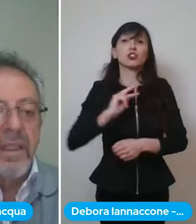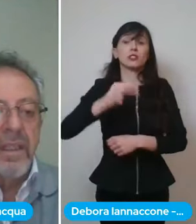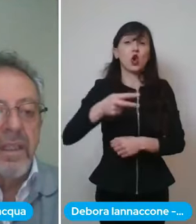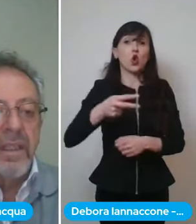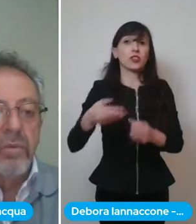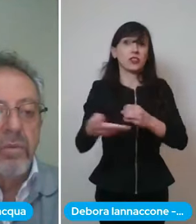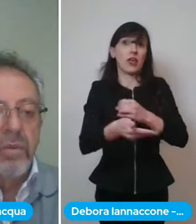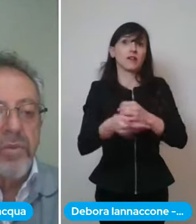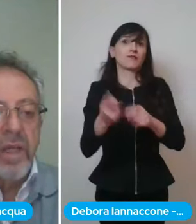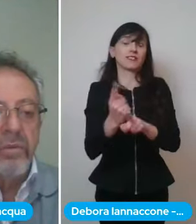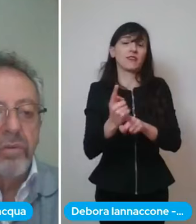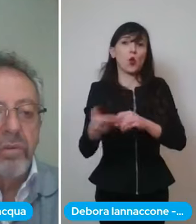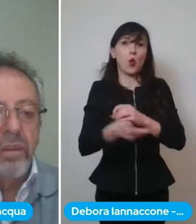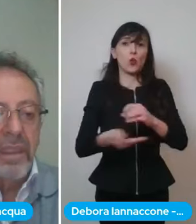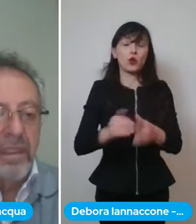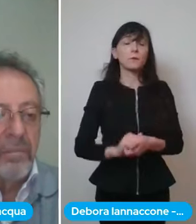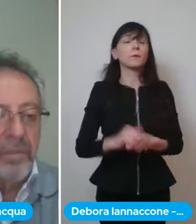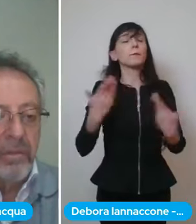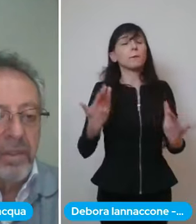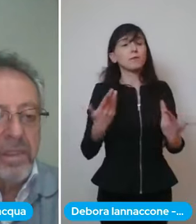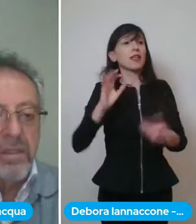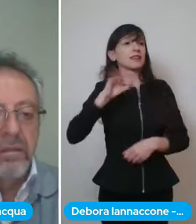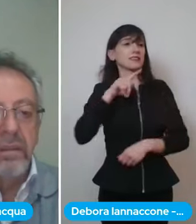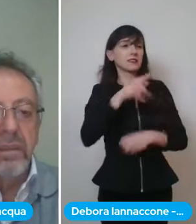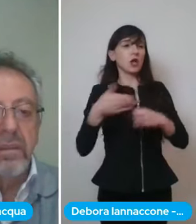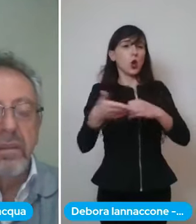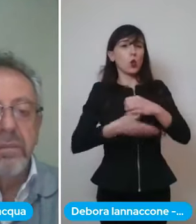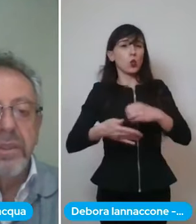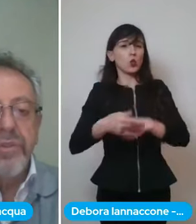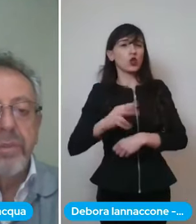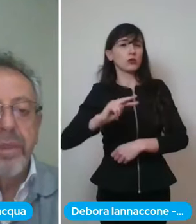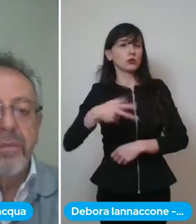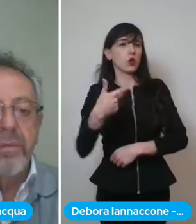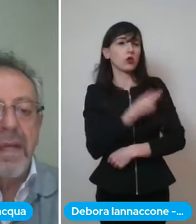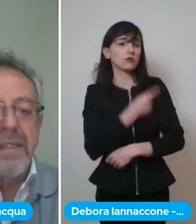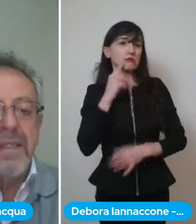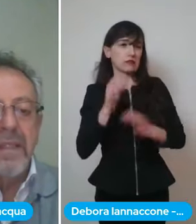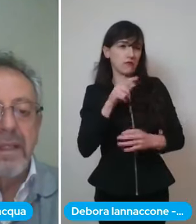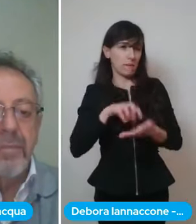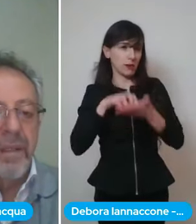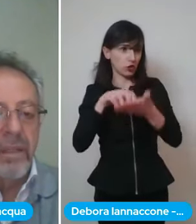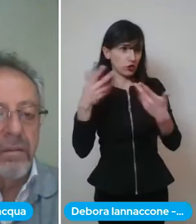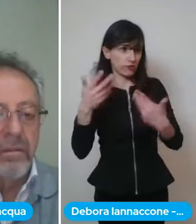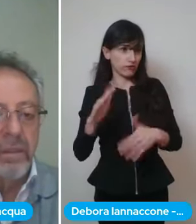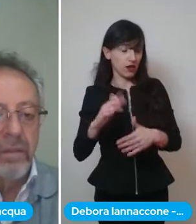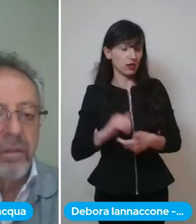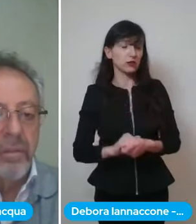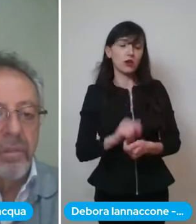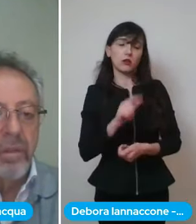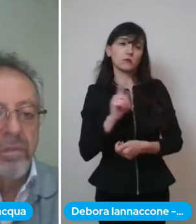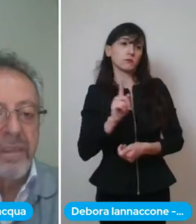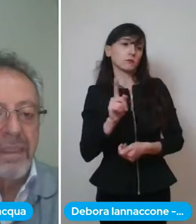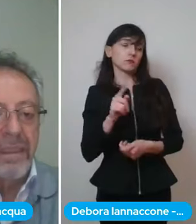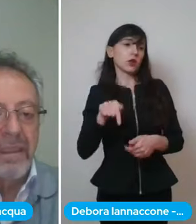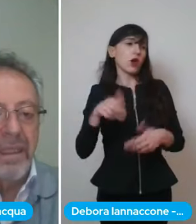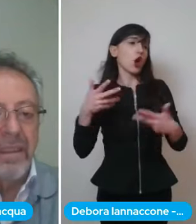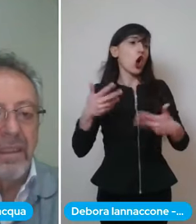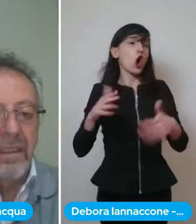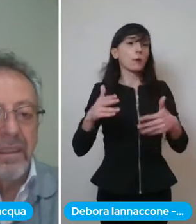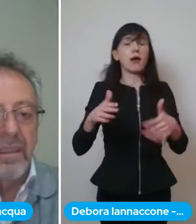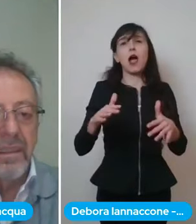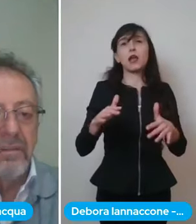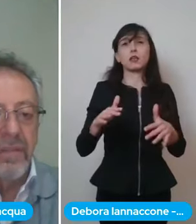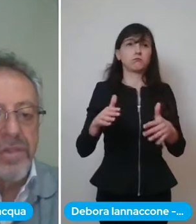a luglio già avuto la prenotazione no come dicevo prima ormai si è aperto quindi non è più dopo 70